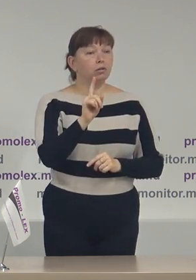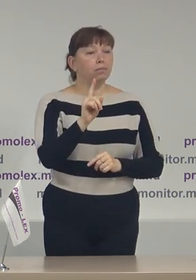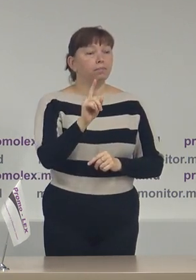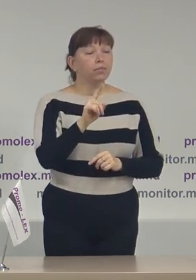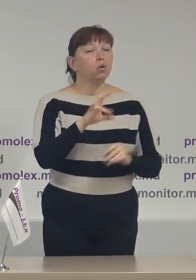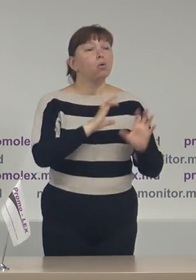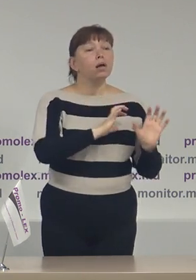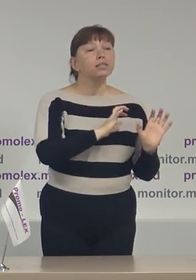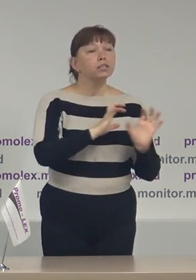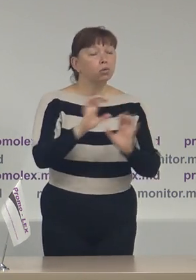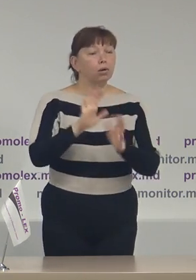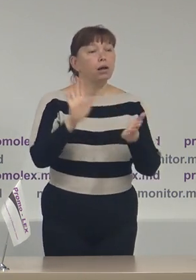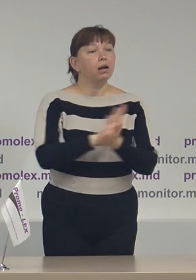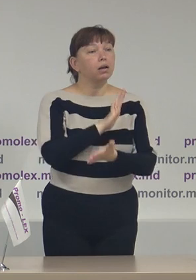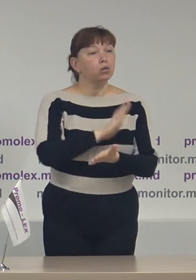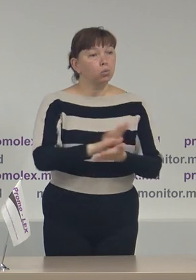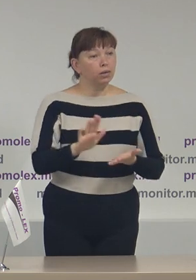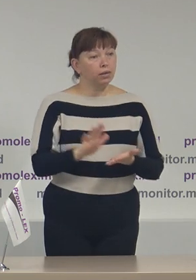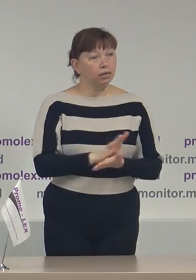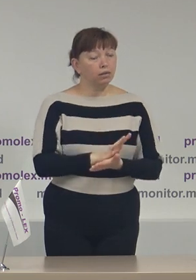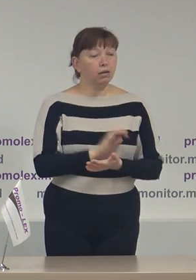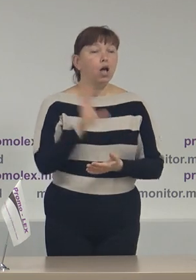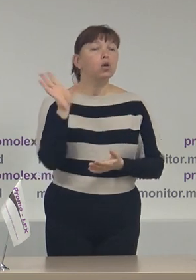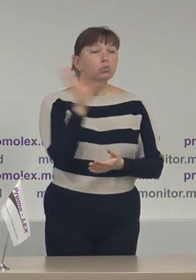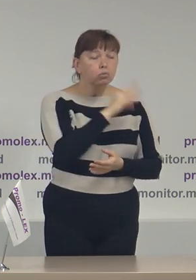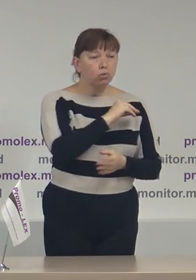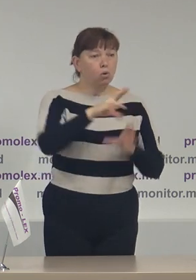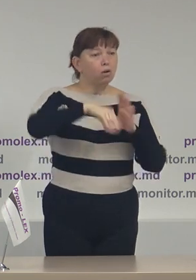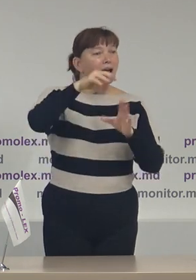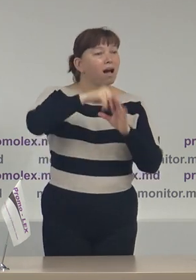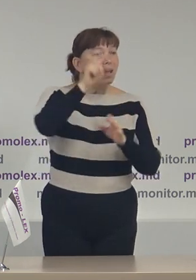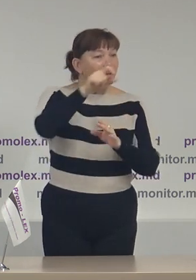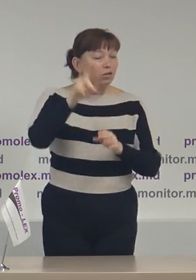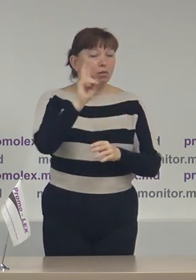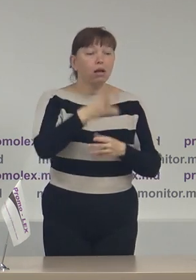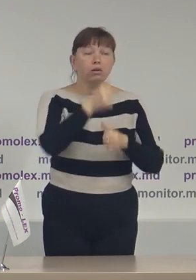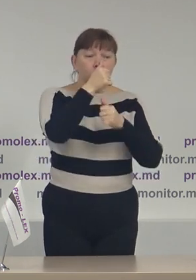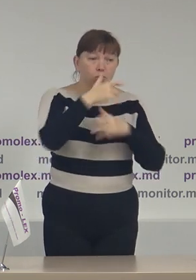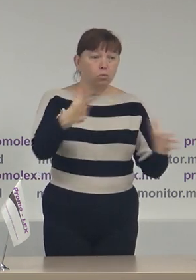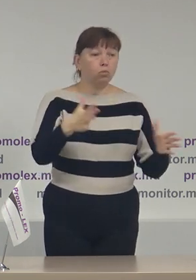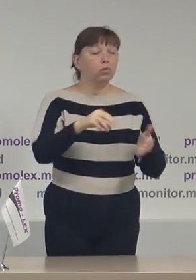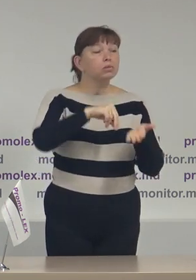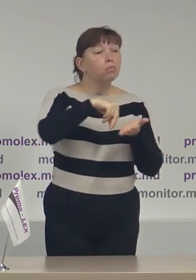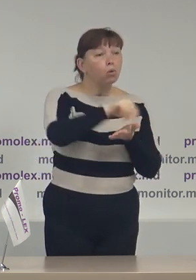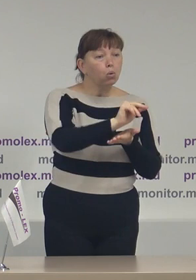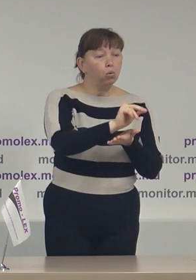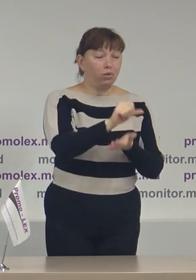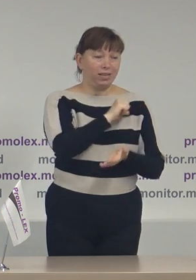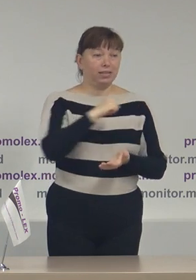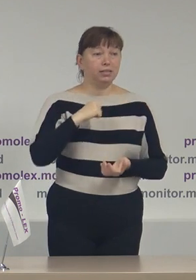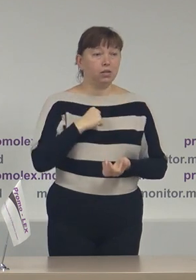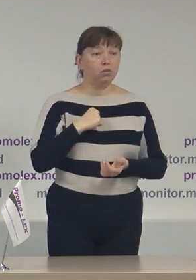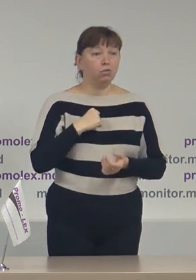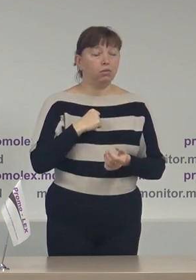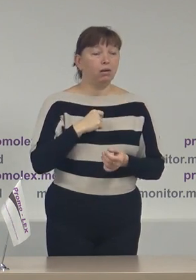asigurarea gratuită a tuturor alegătorilor care nu au posibilitate să-și procure singuri